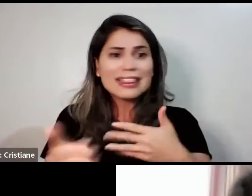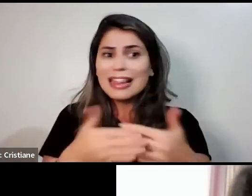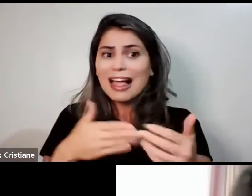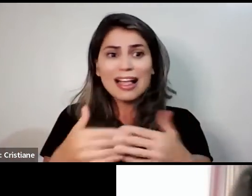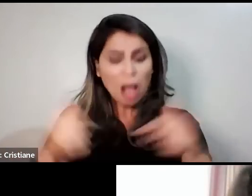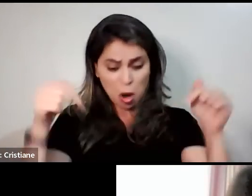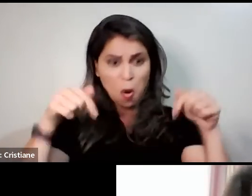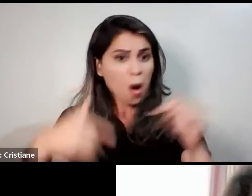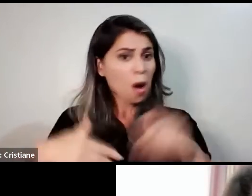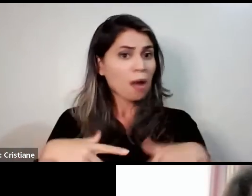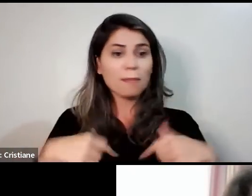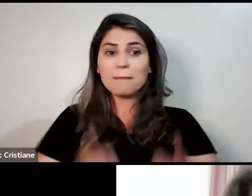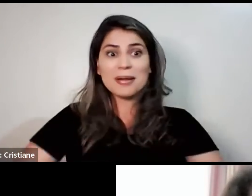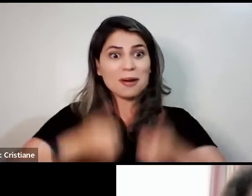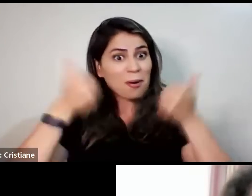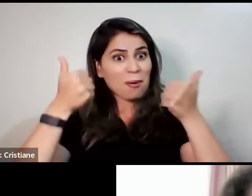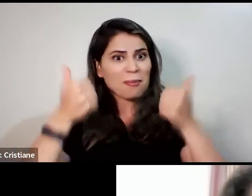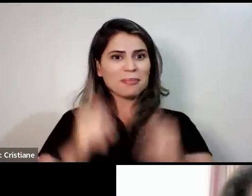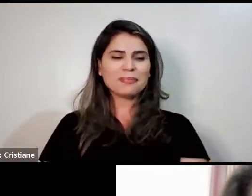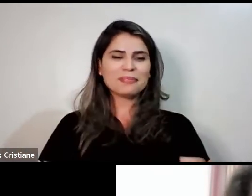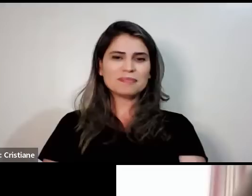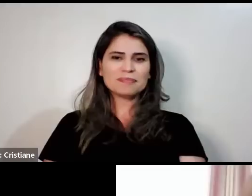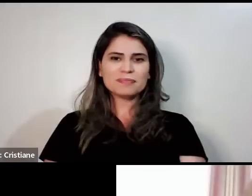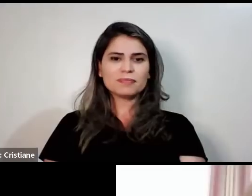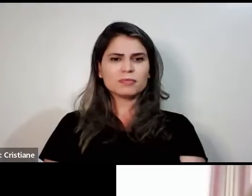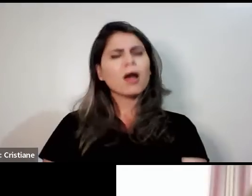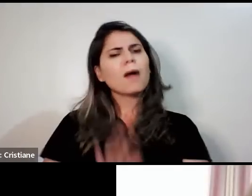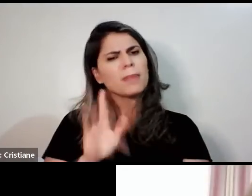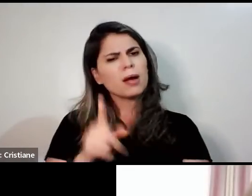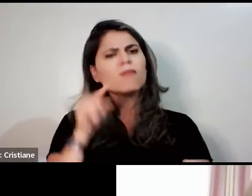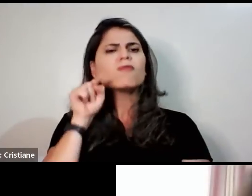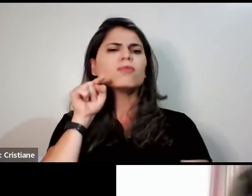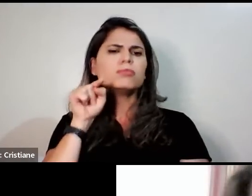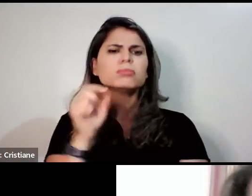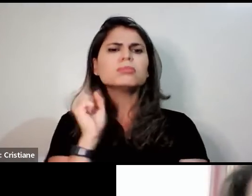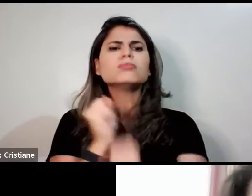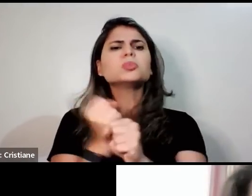E, Marca, tem quanto tempo você faz o uso desse projeto?